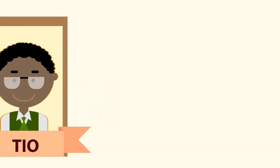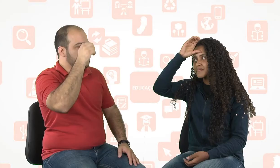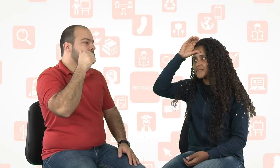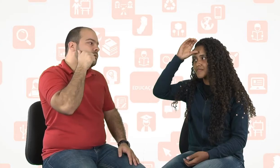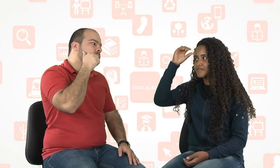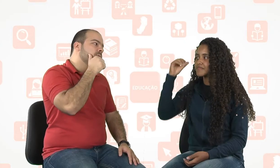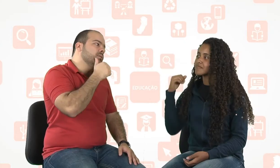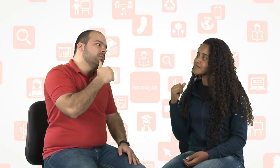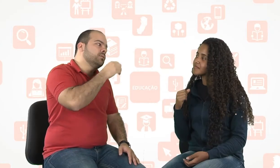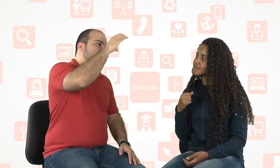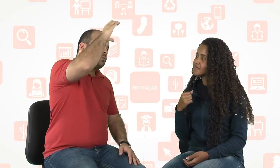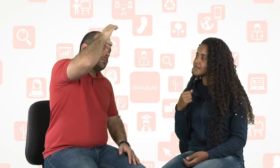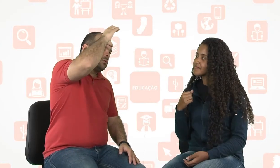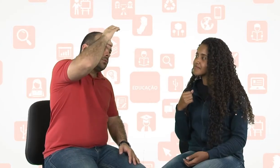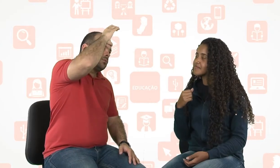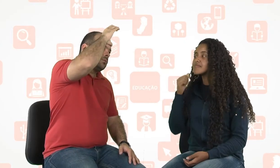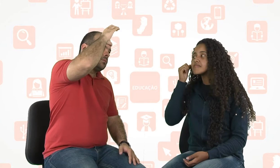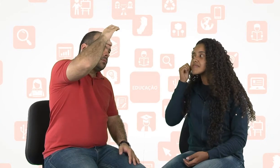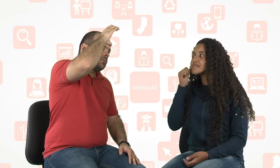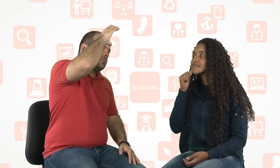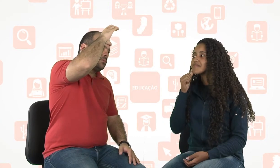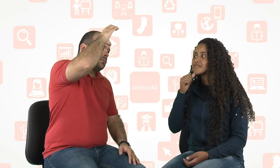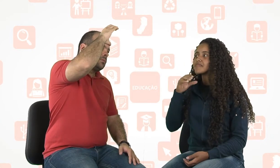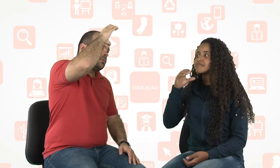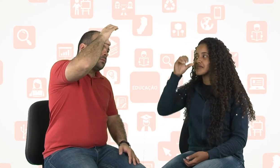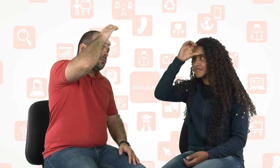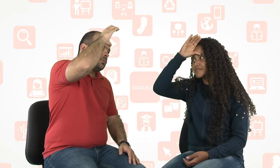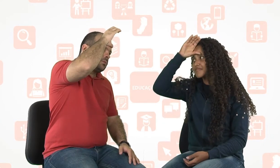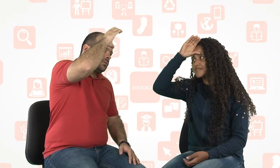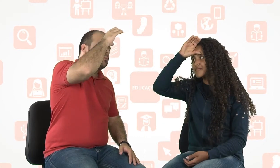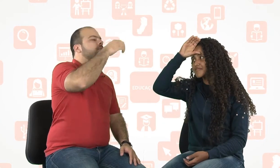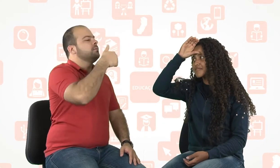Mulher. Tia. Tia. Isso.